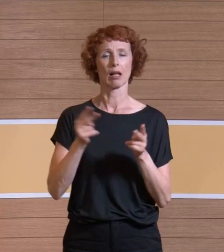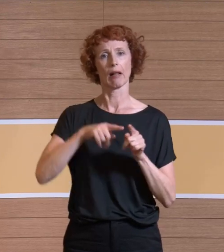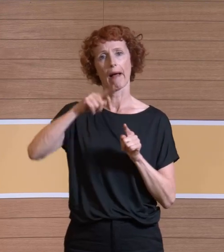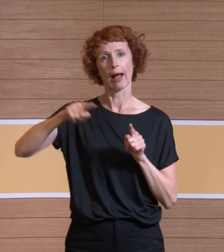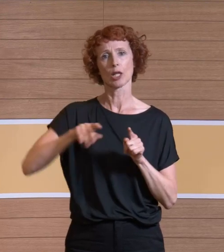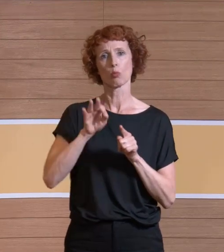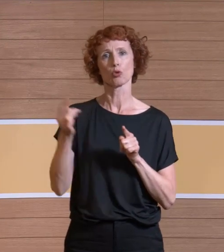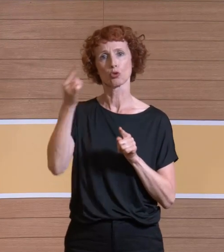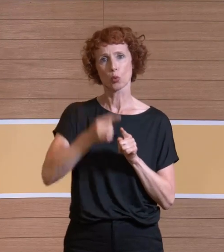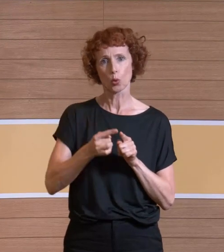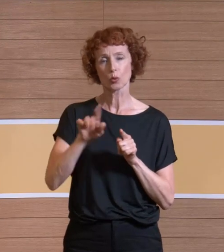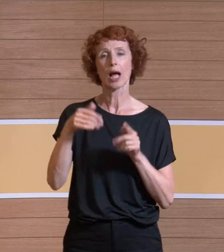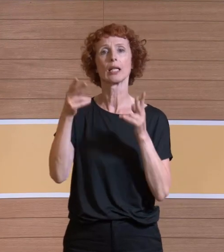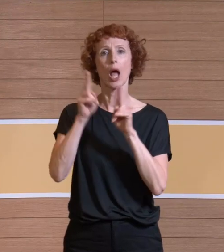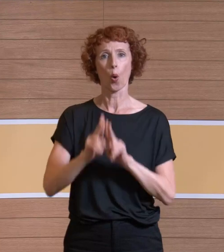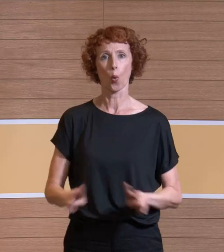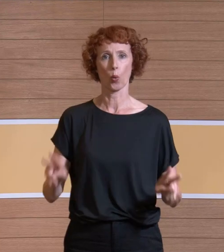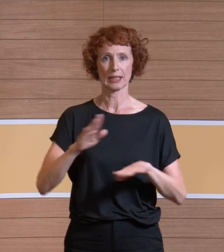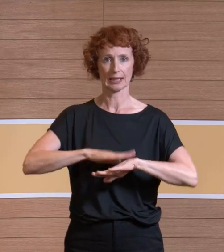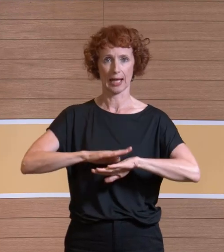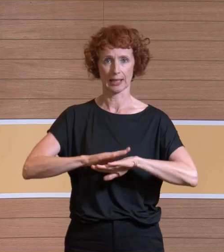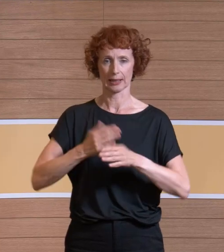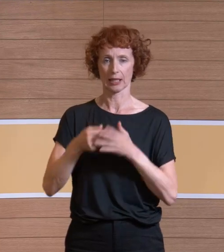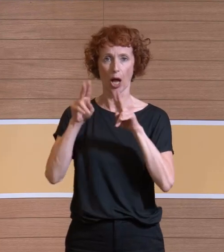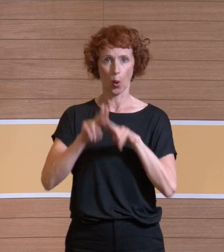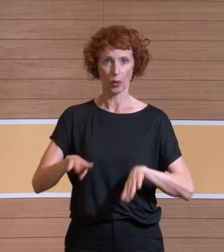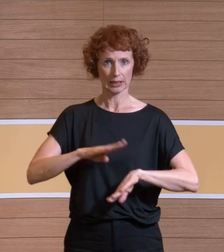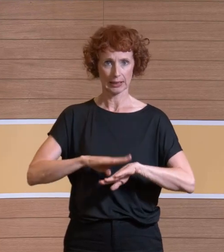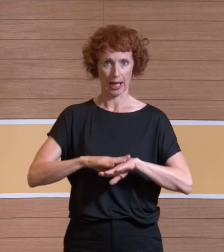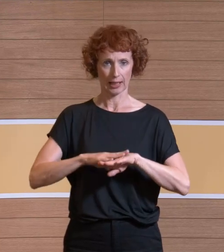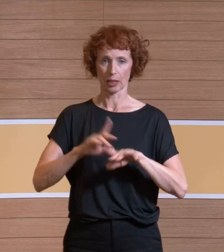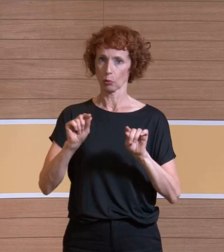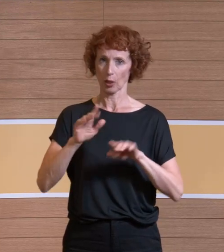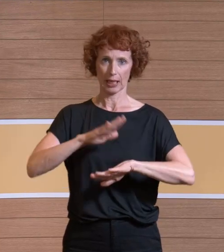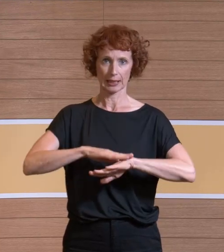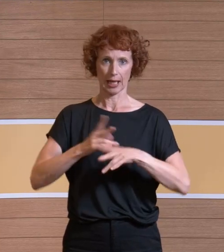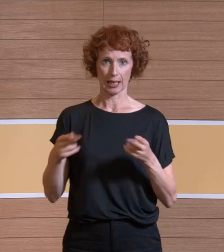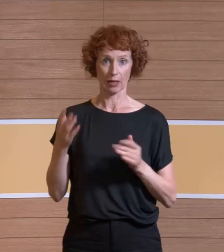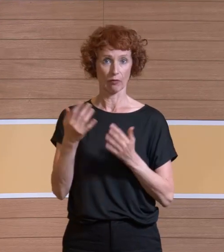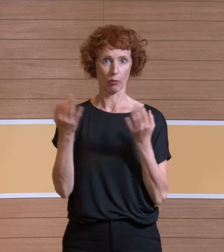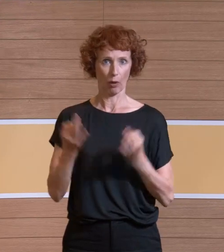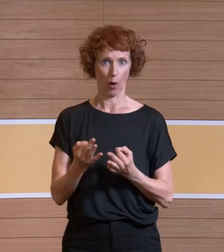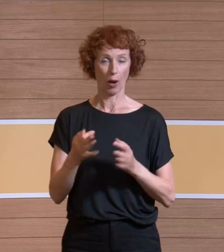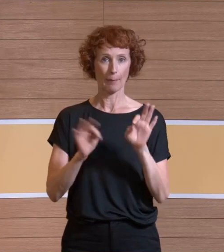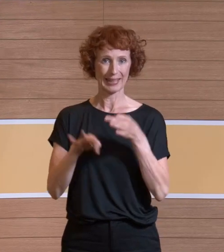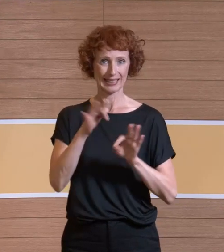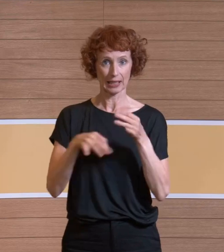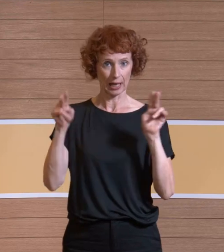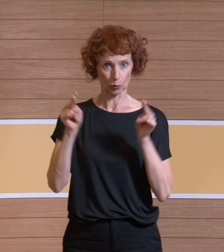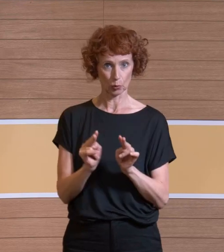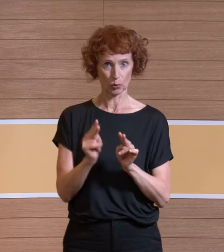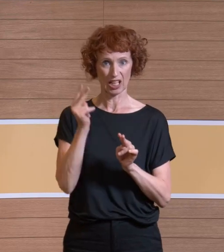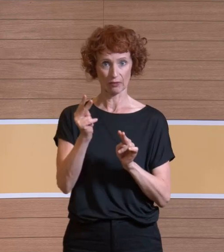sogenannte Erholzeit. Die Erholzeit ist definiert als die Zahl, die dieses System braucht, um die Partikelreduktion um zwei